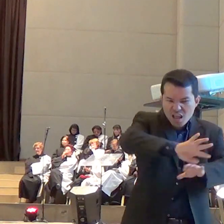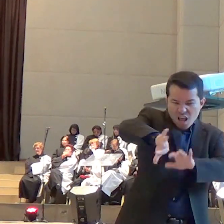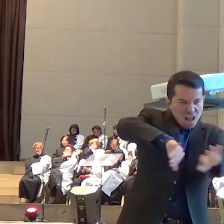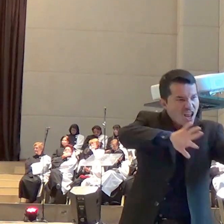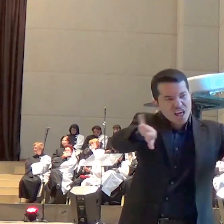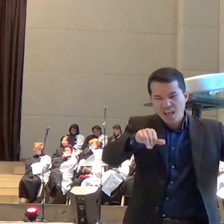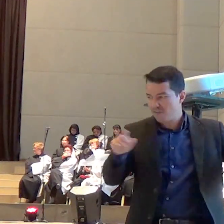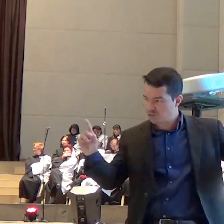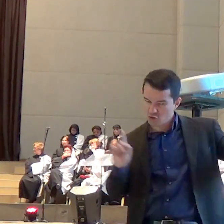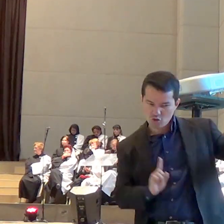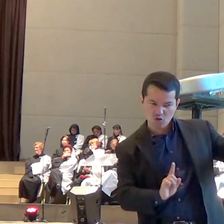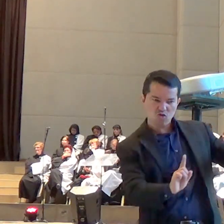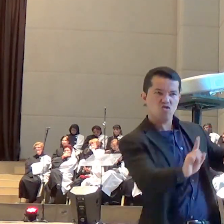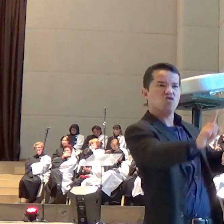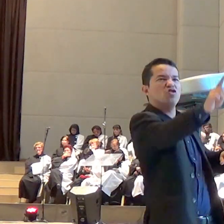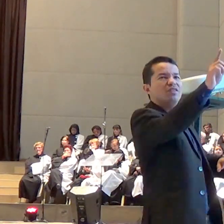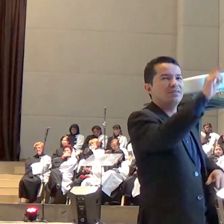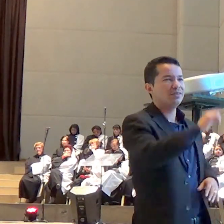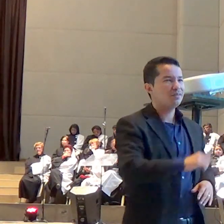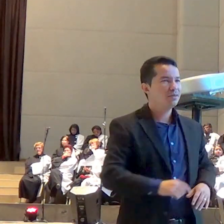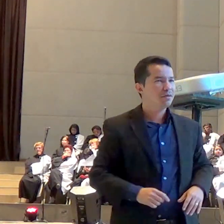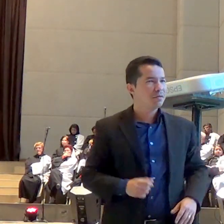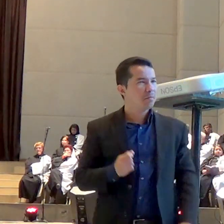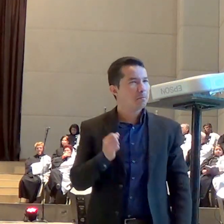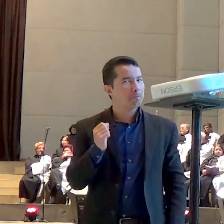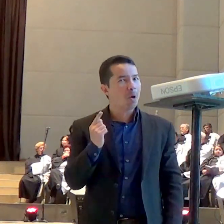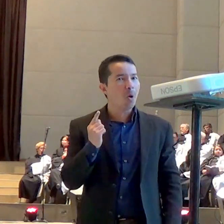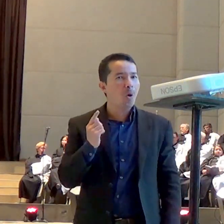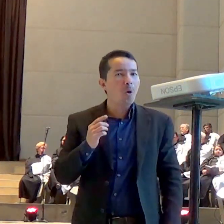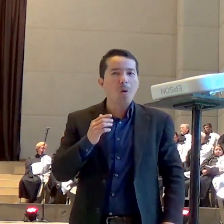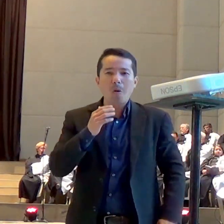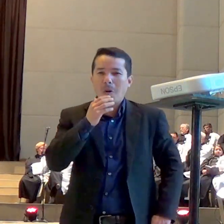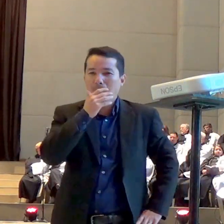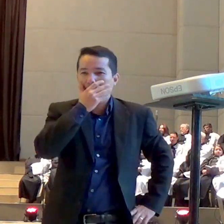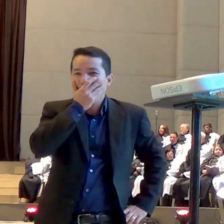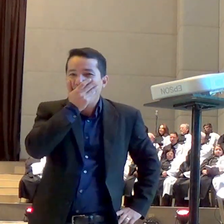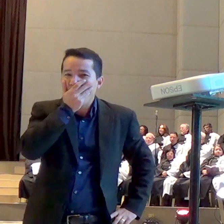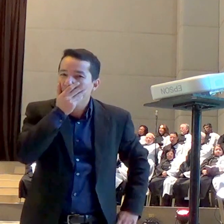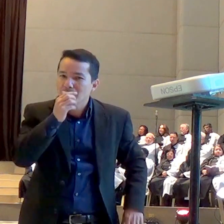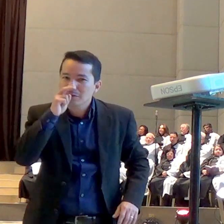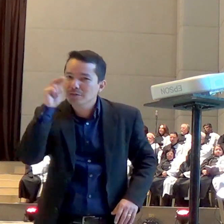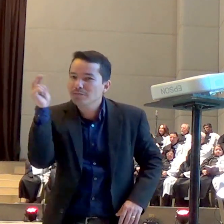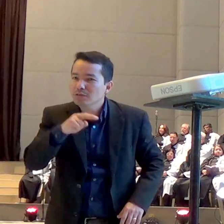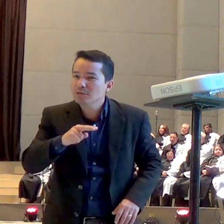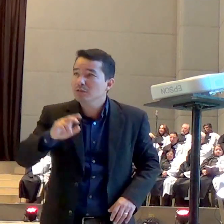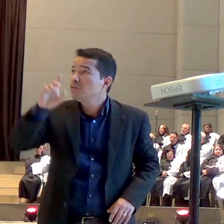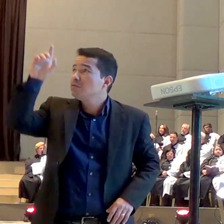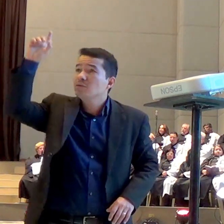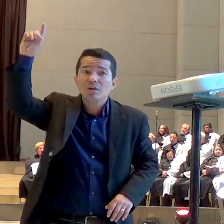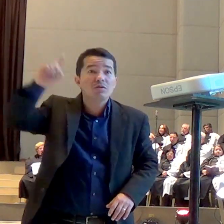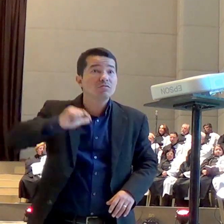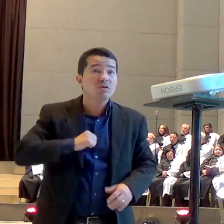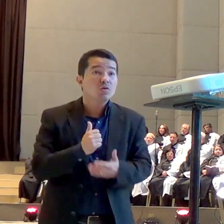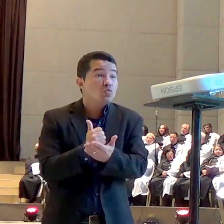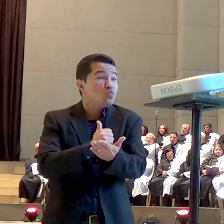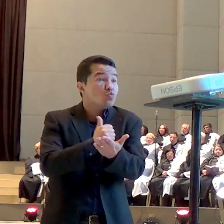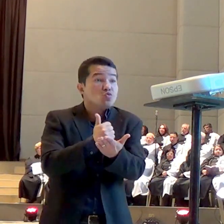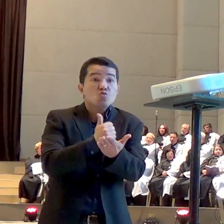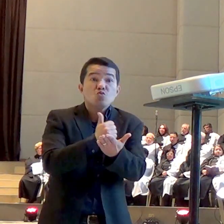criador ele criou o homem ele criou a natureza ele criou os anjos ele é o senhor mas é interessante que